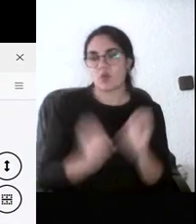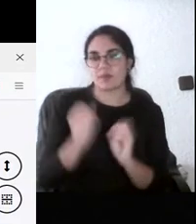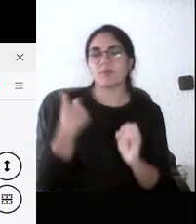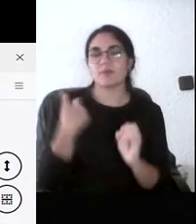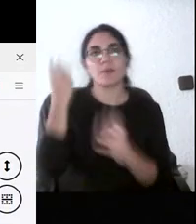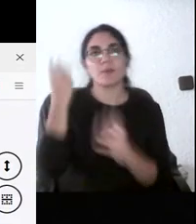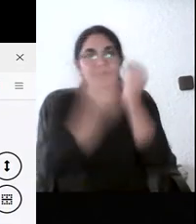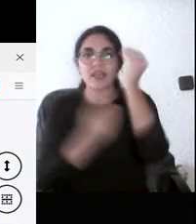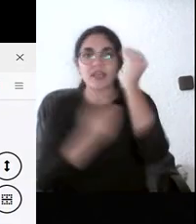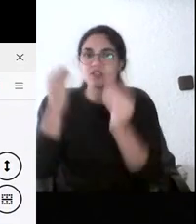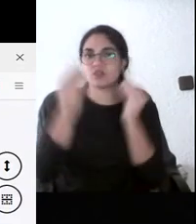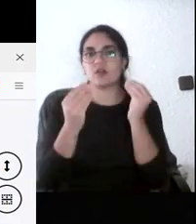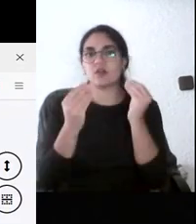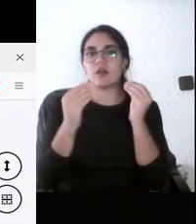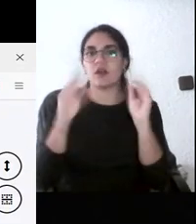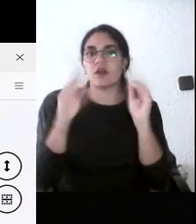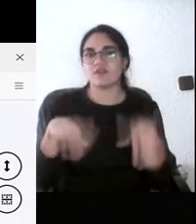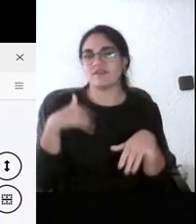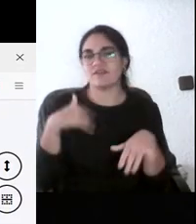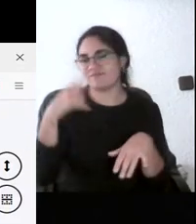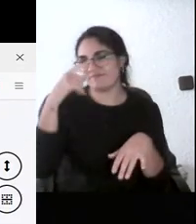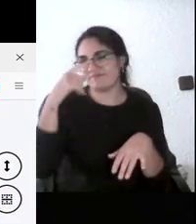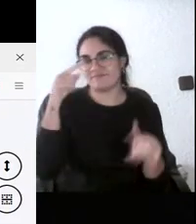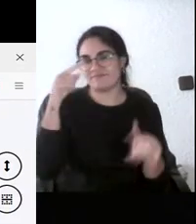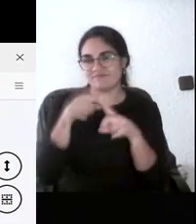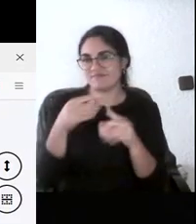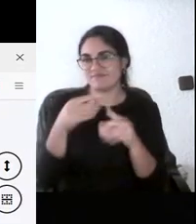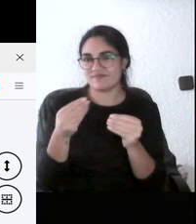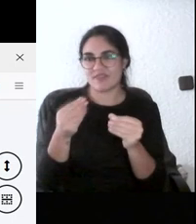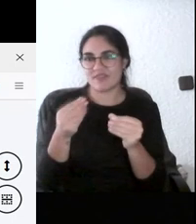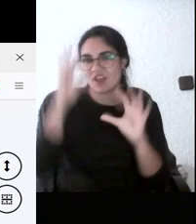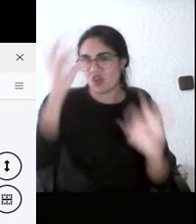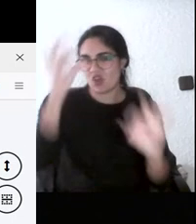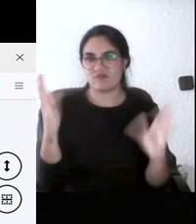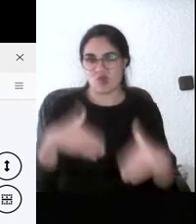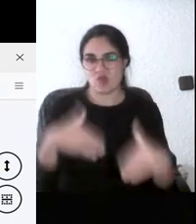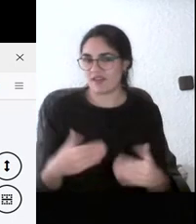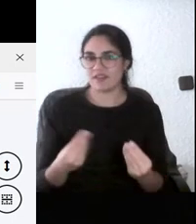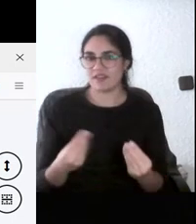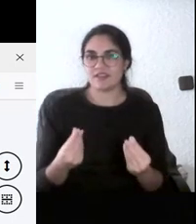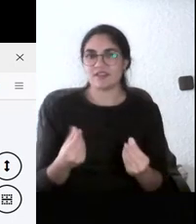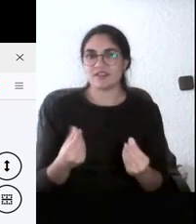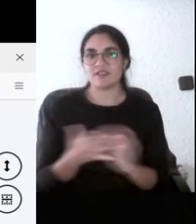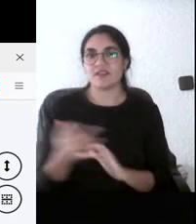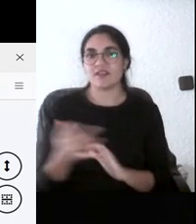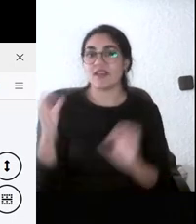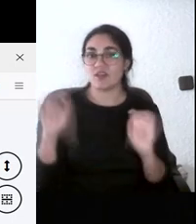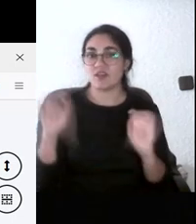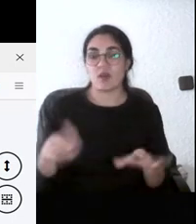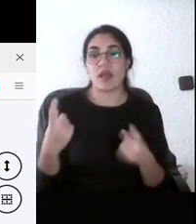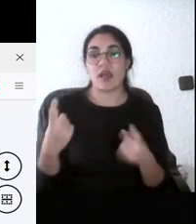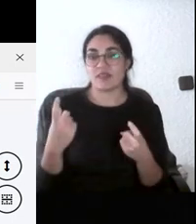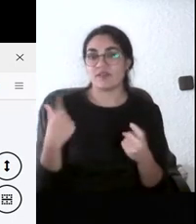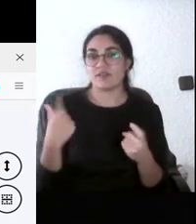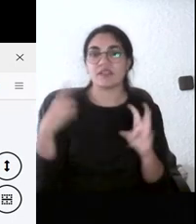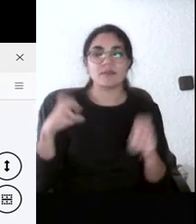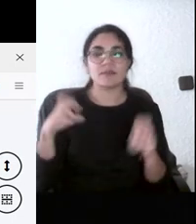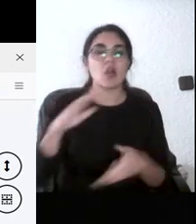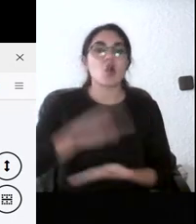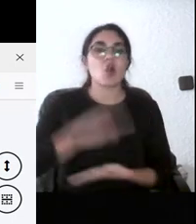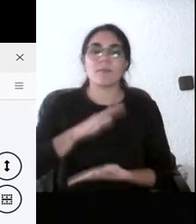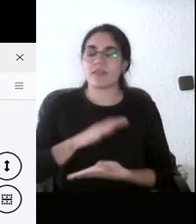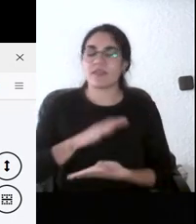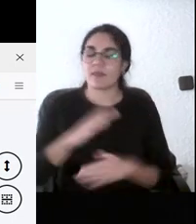más claro tengo que esto no tiene sentido no tiene ningún sentido quiero decir al final necesitamos llegar a la evaluación por competencias nuevas por todas